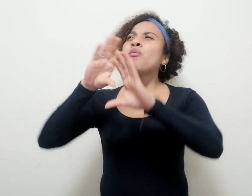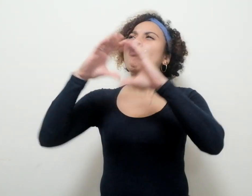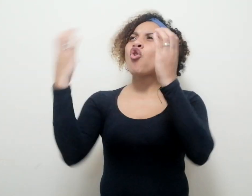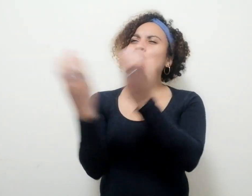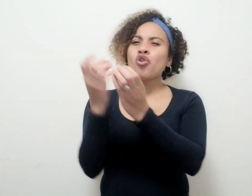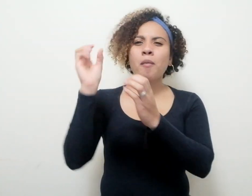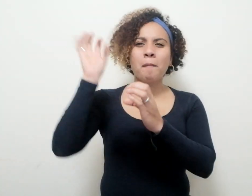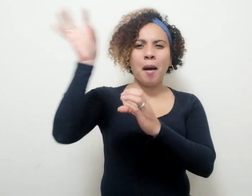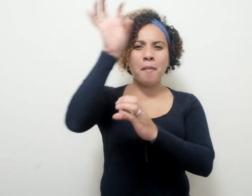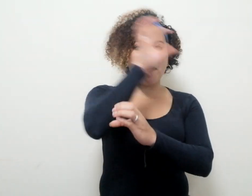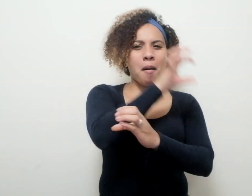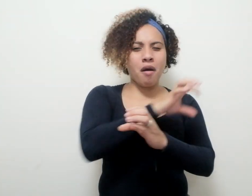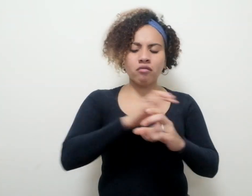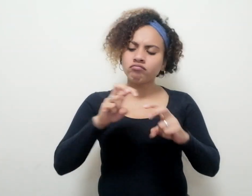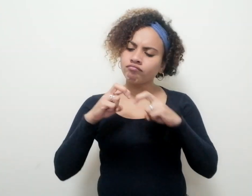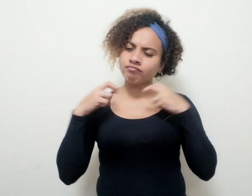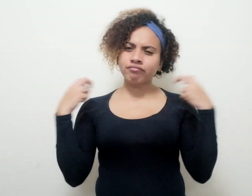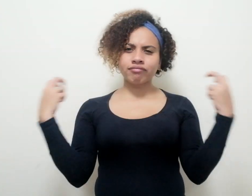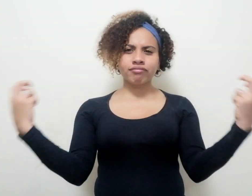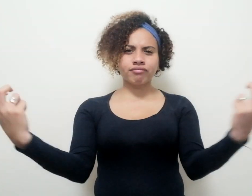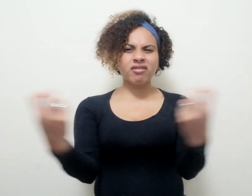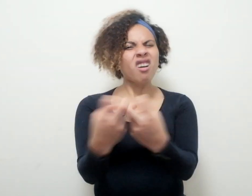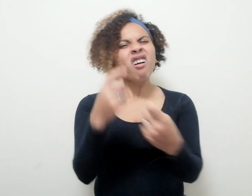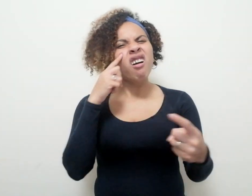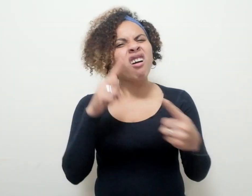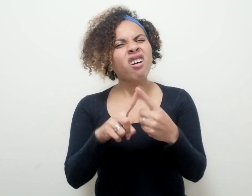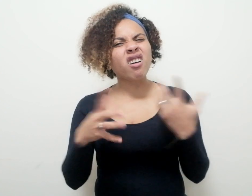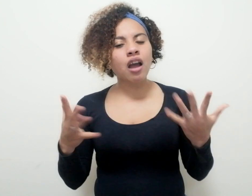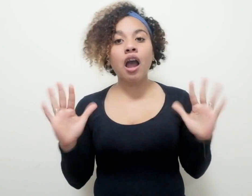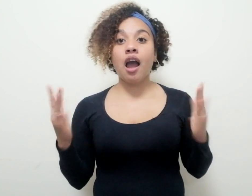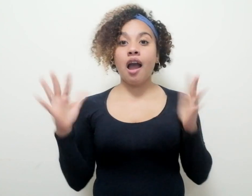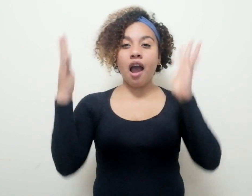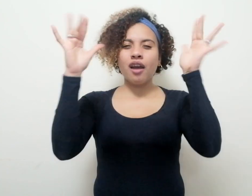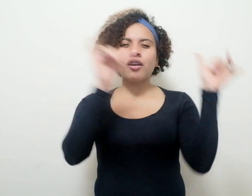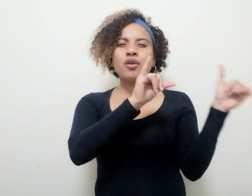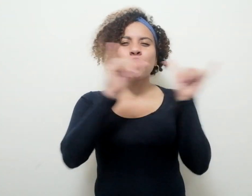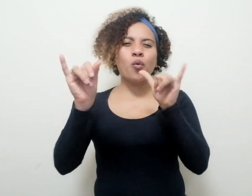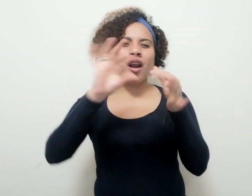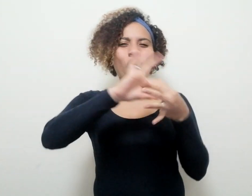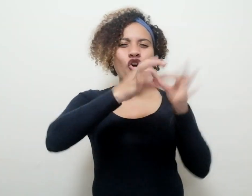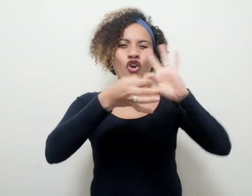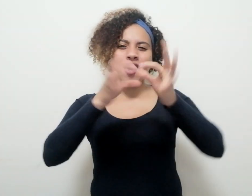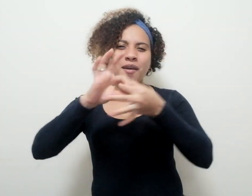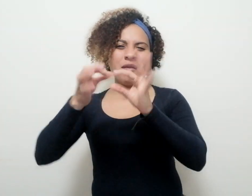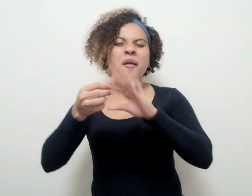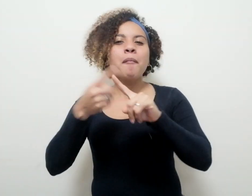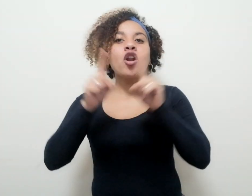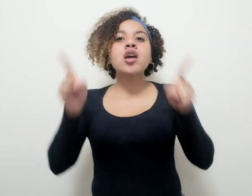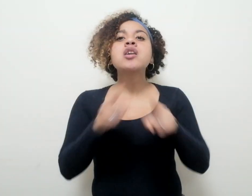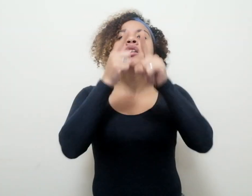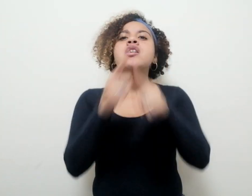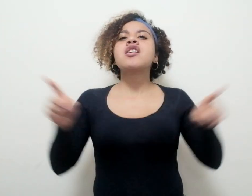enteros se reunieron con el fin de celebrar algo parecido a unas olimpiadas de los himnos nacionales.